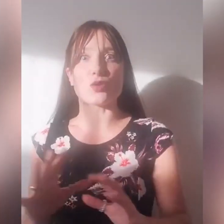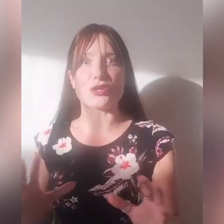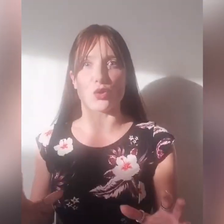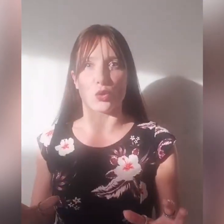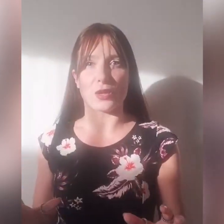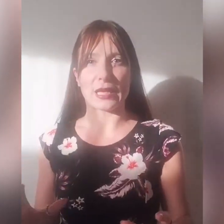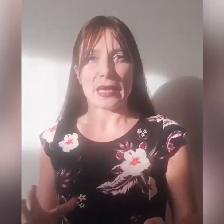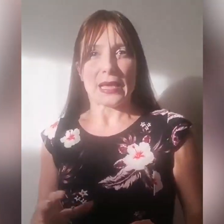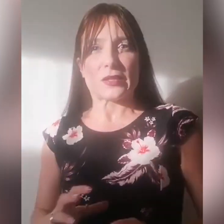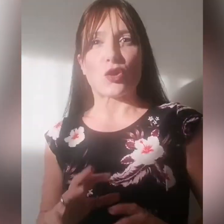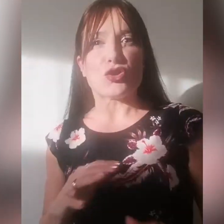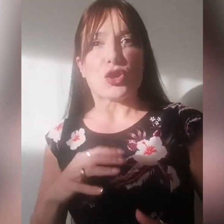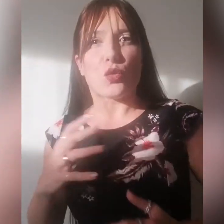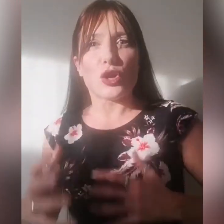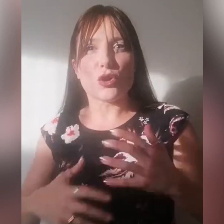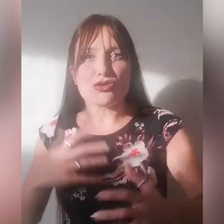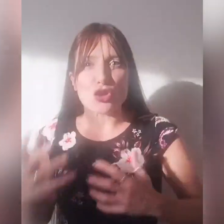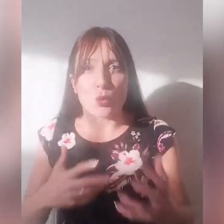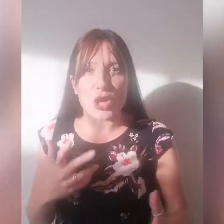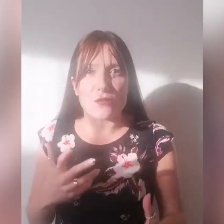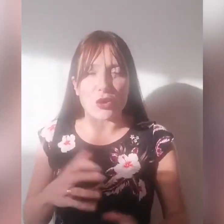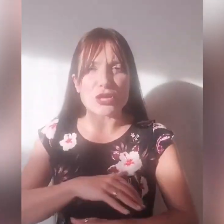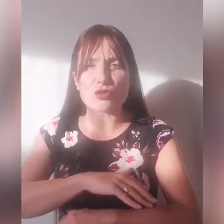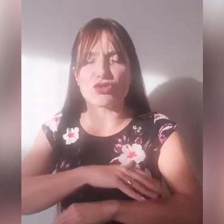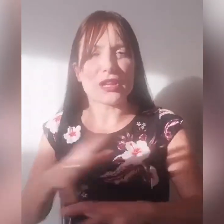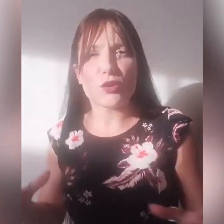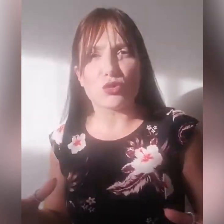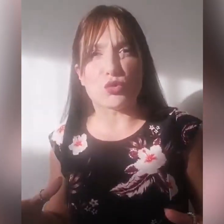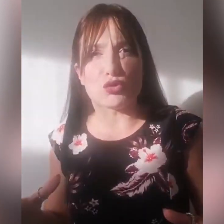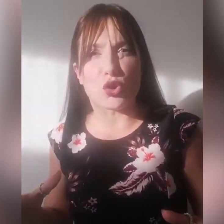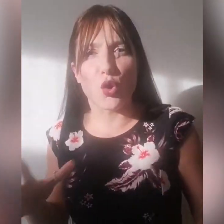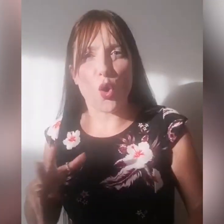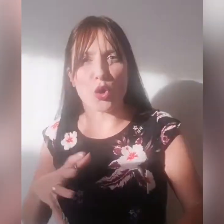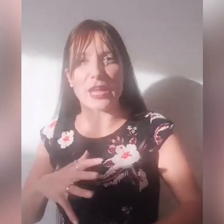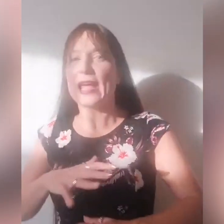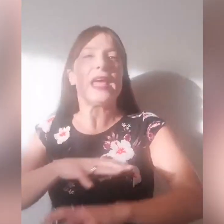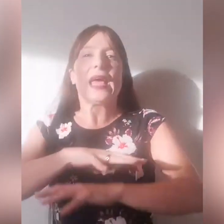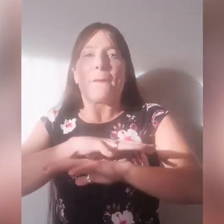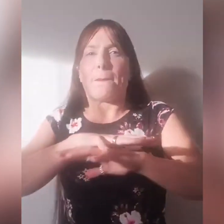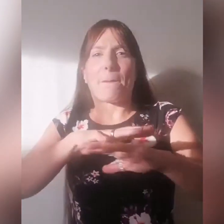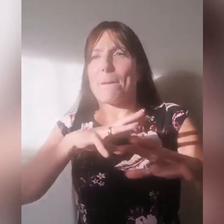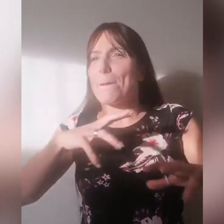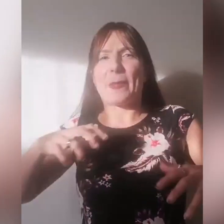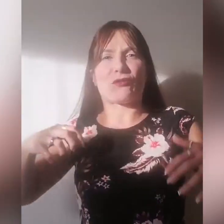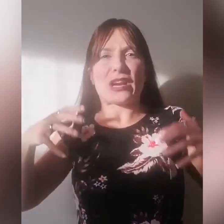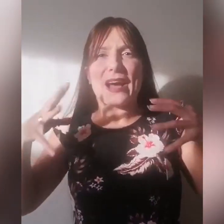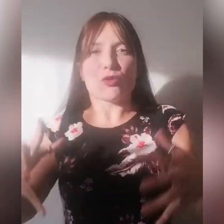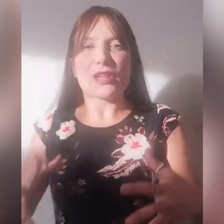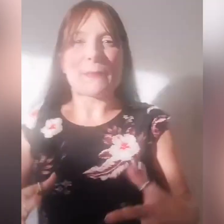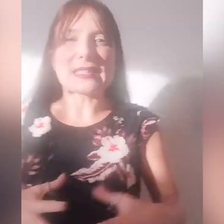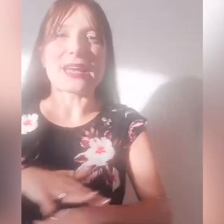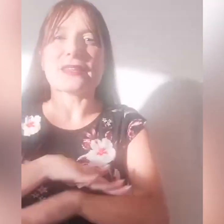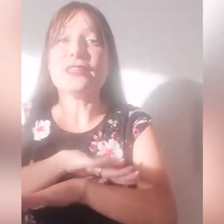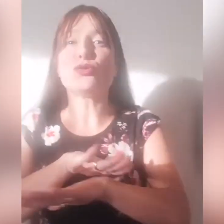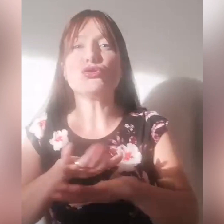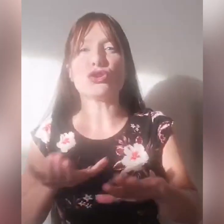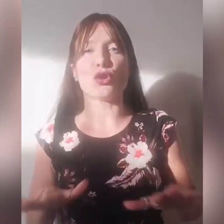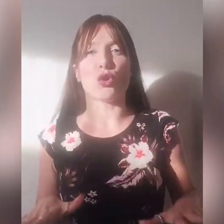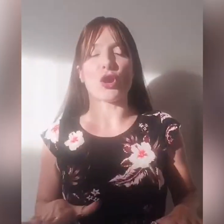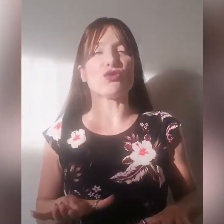suoi sogni, sogni in cui lo inseguivano, ne succedevano di tutti i colori, cercavano di ammazzare, di tutti i colori, a